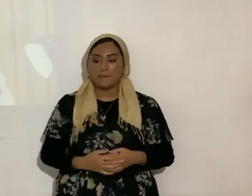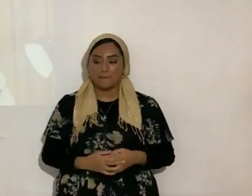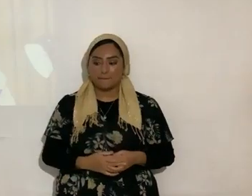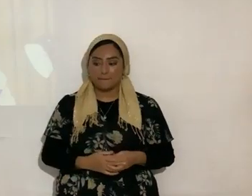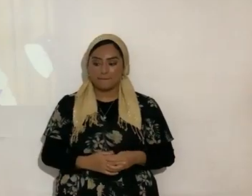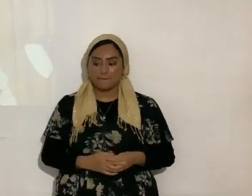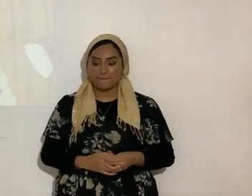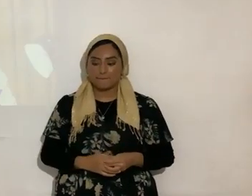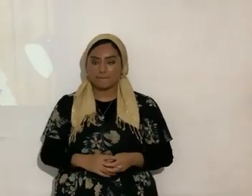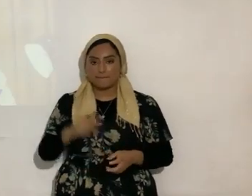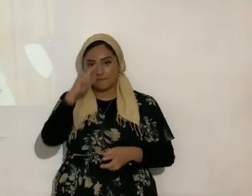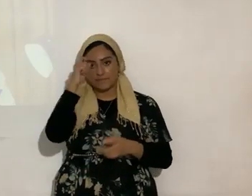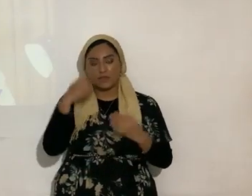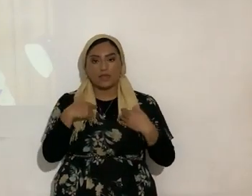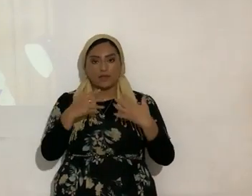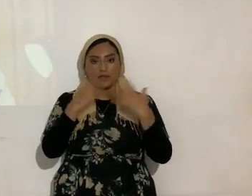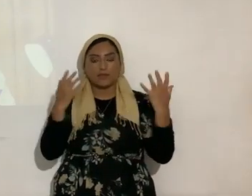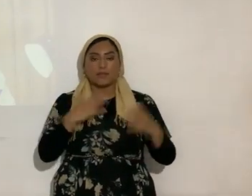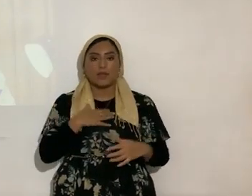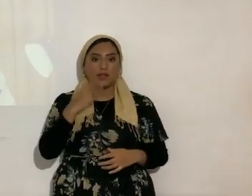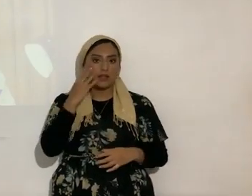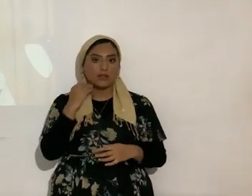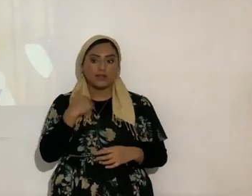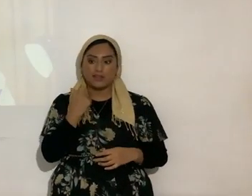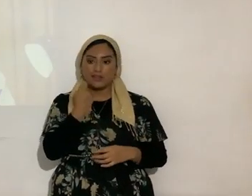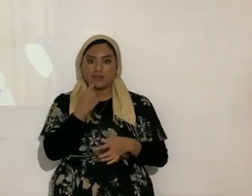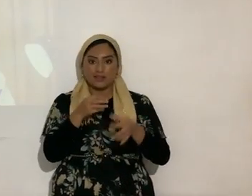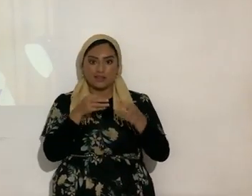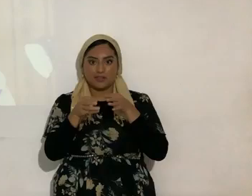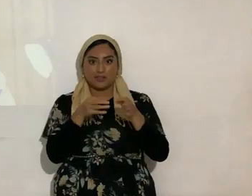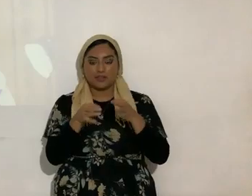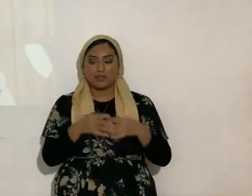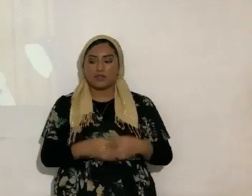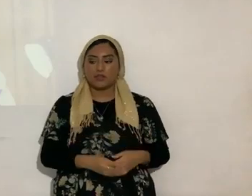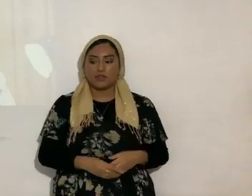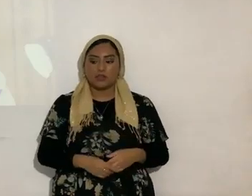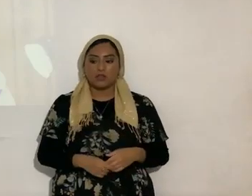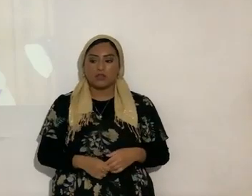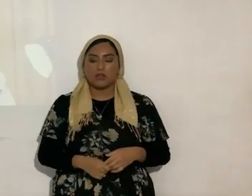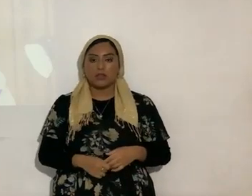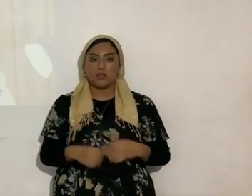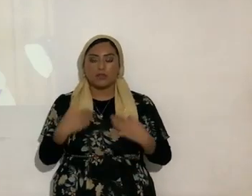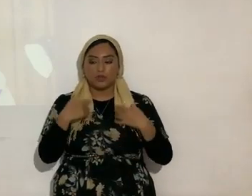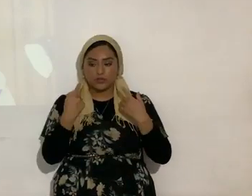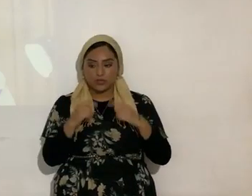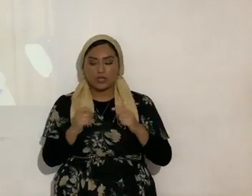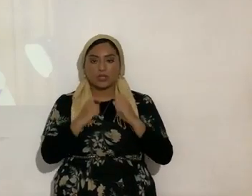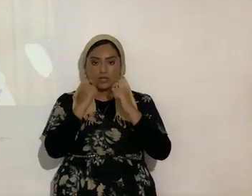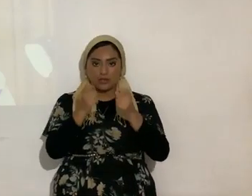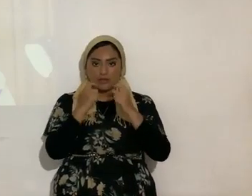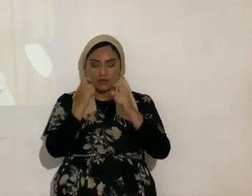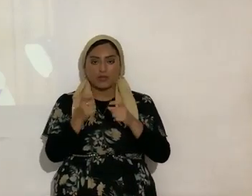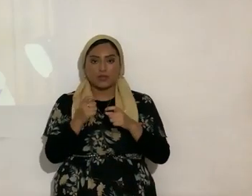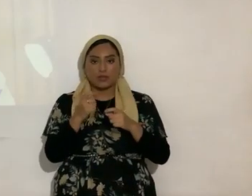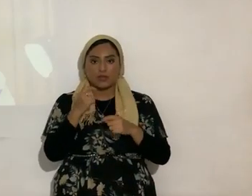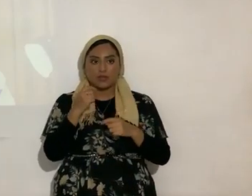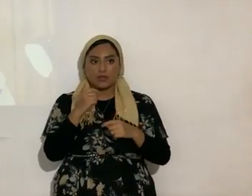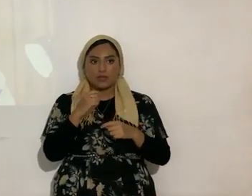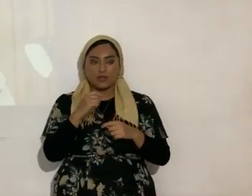porque hay muchas vivencias como estas que les acabo yo de platicar y vamos voy a procurar estar dando si no todo el tiempo todos